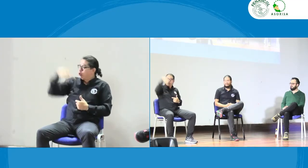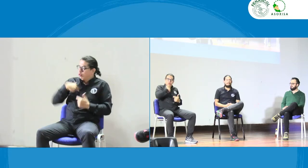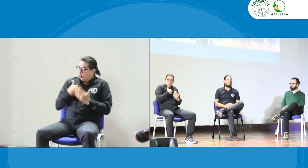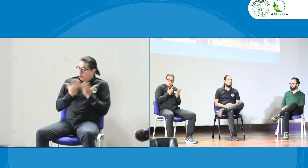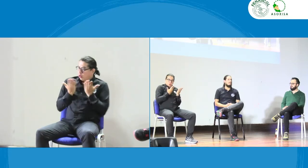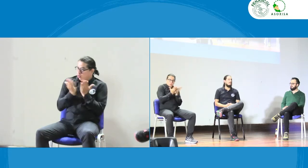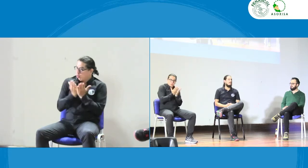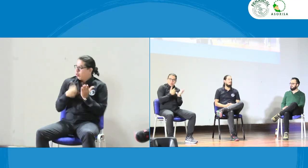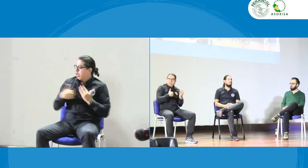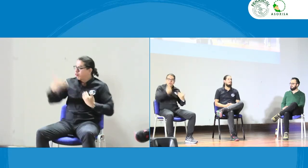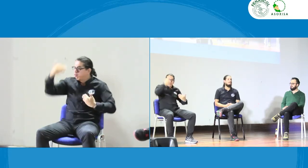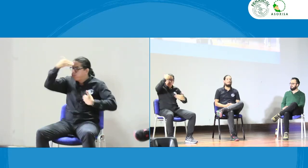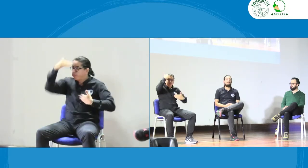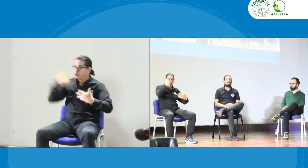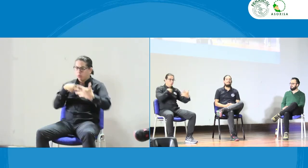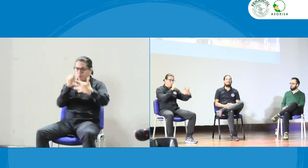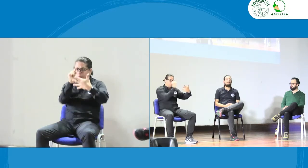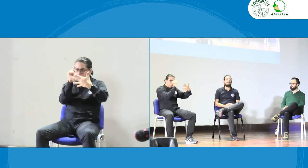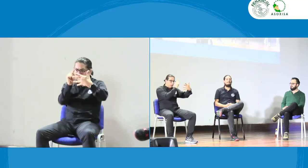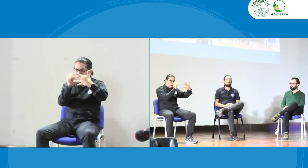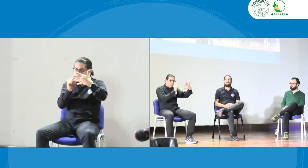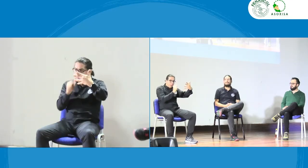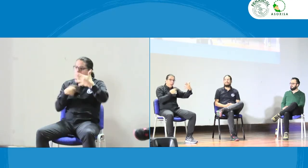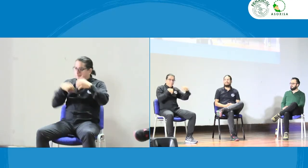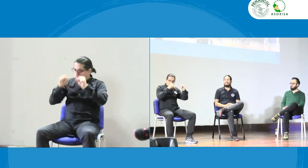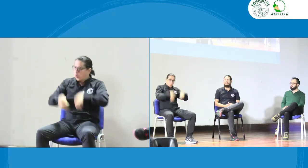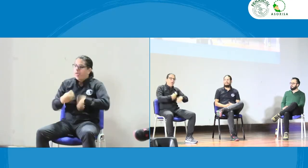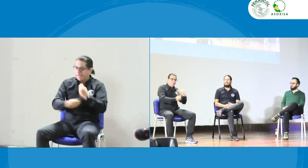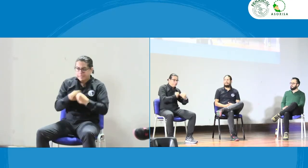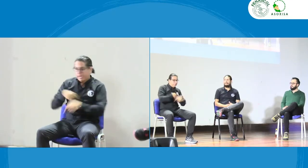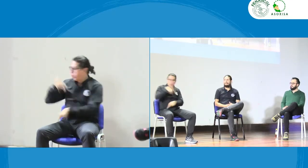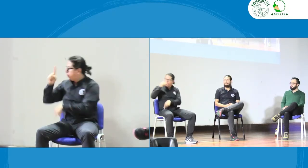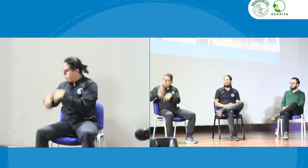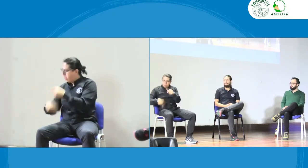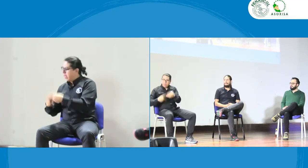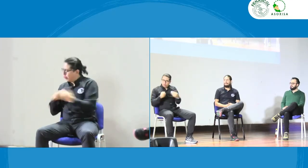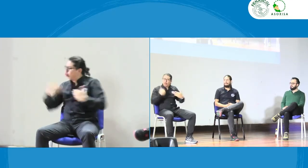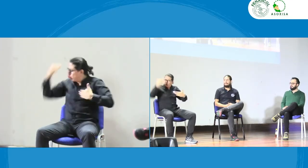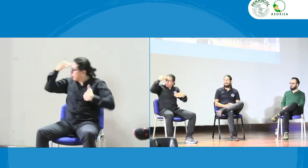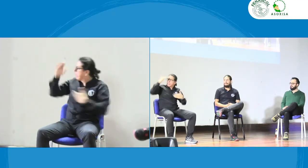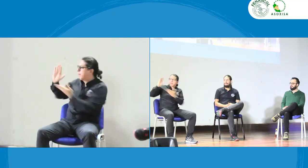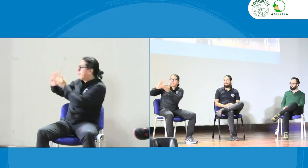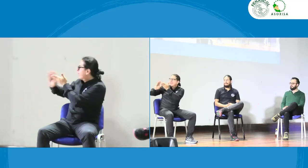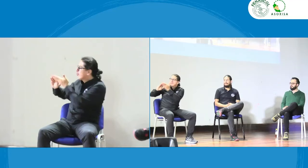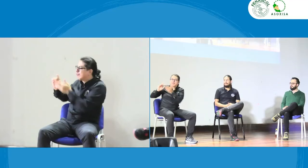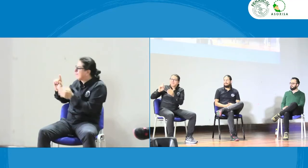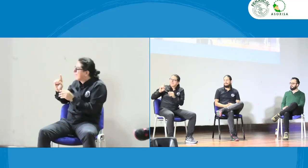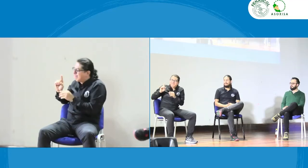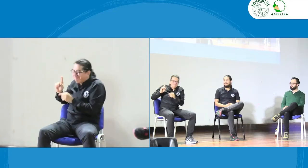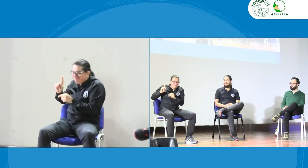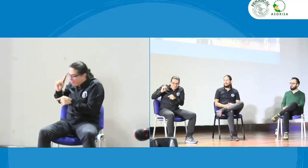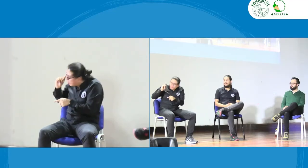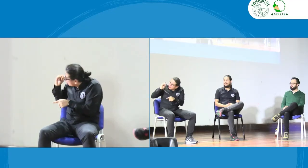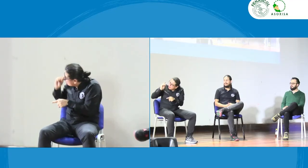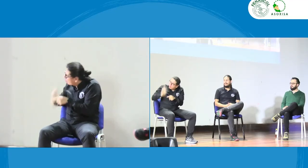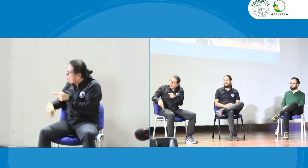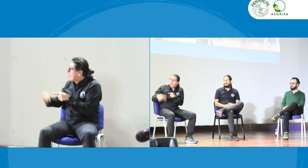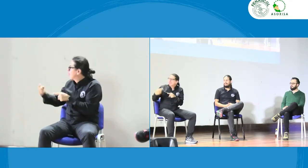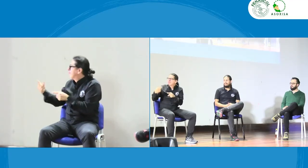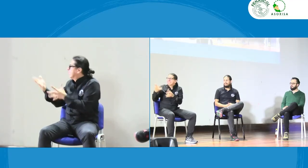como dentro de los derechos humanos entonces pues obviamente puedo defenderme y puedo aceptar y no aceptar